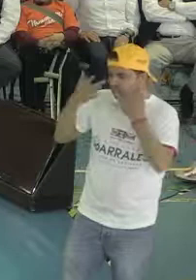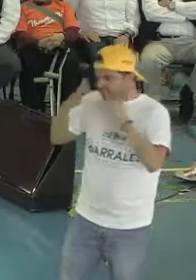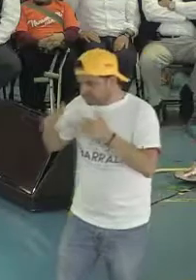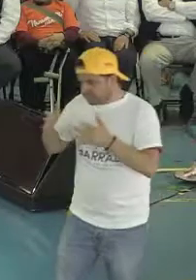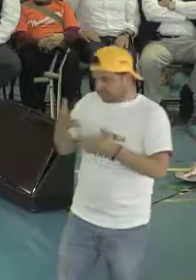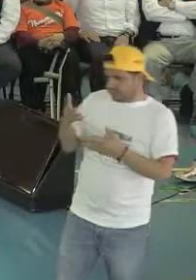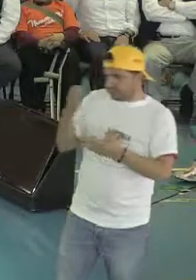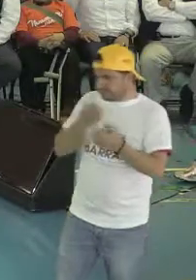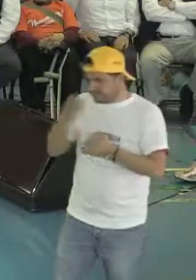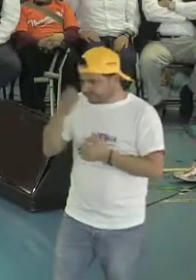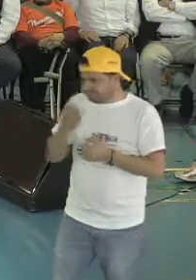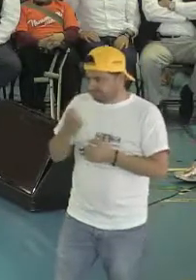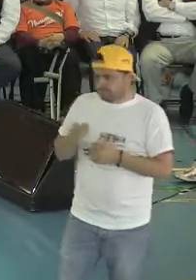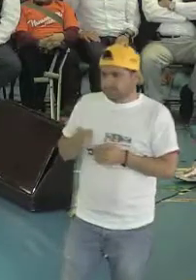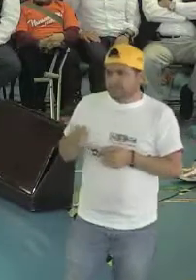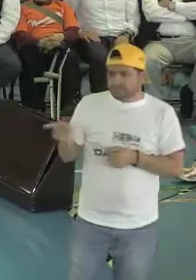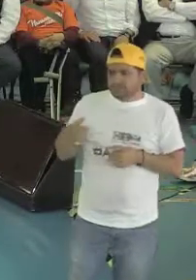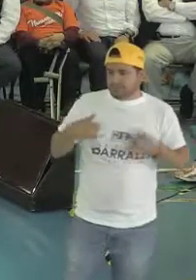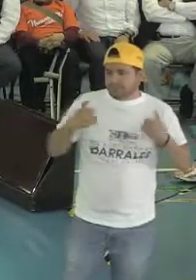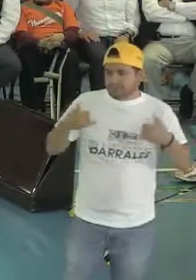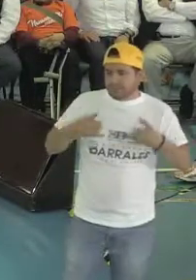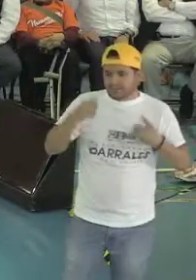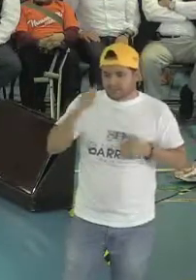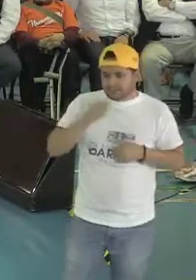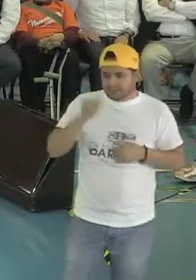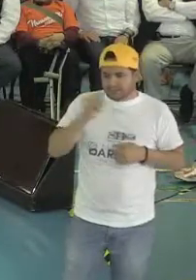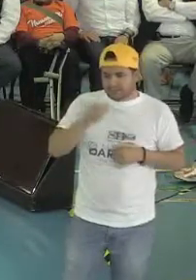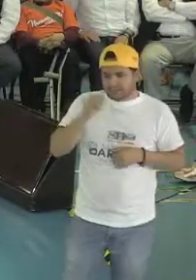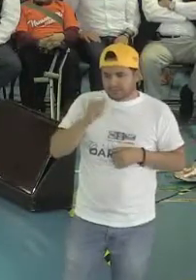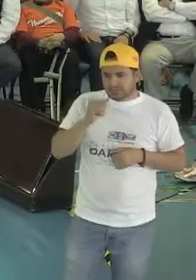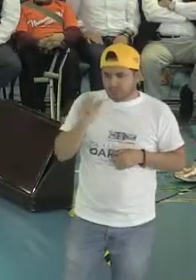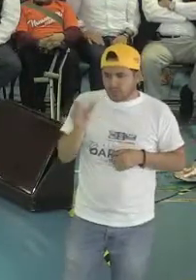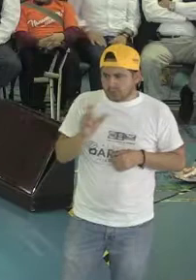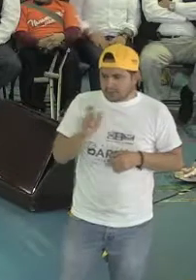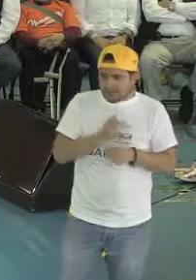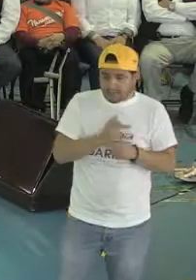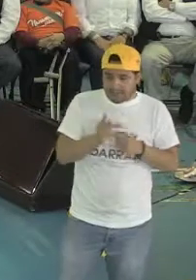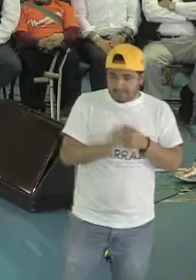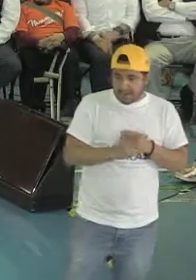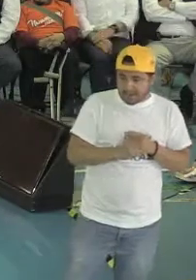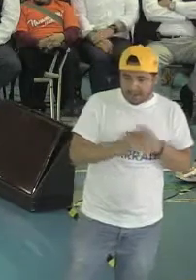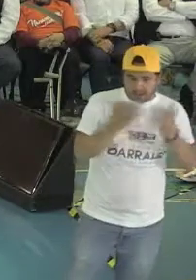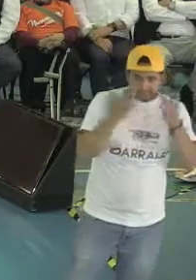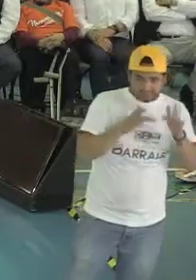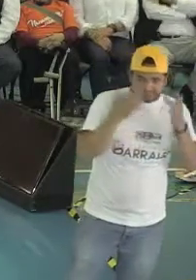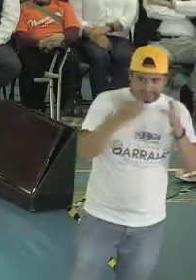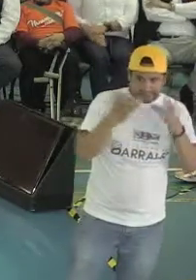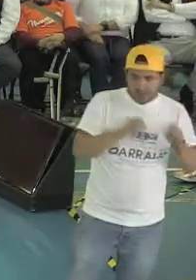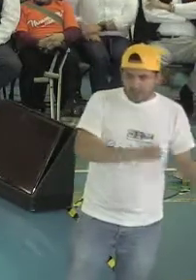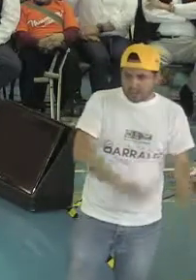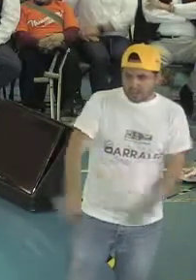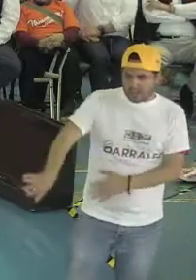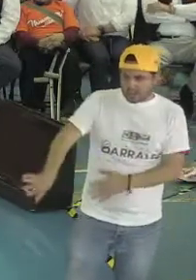Los jóvenes abandonan la escuela justo cuando salen la preparatoria porque empiezan a trabajar y ya no